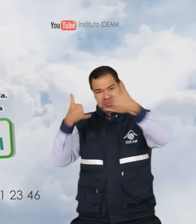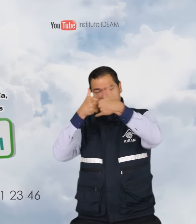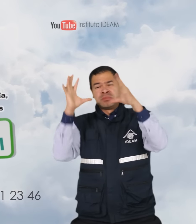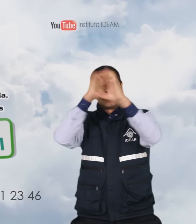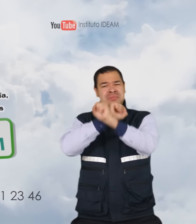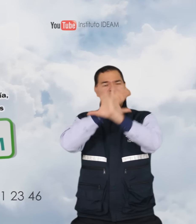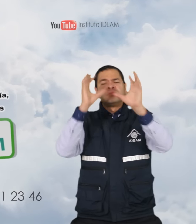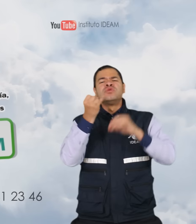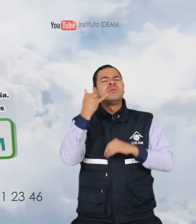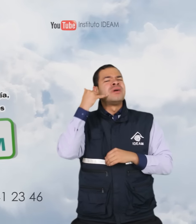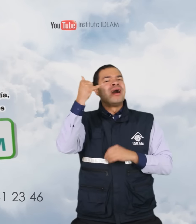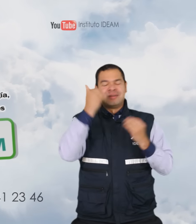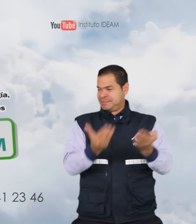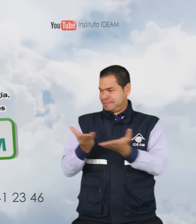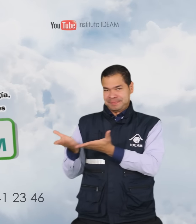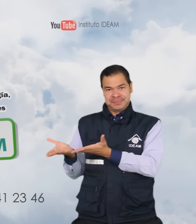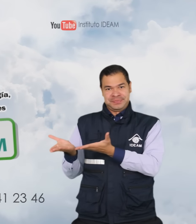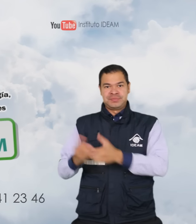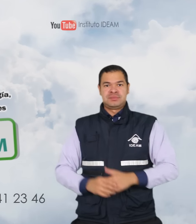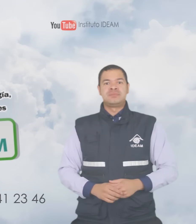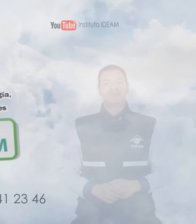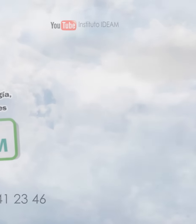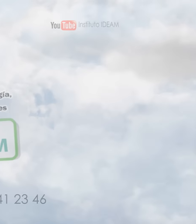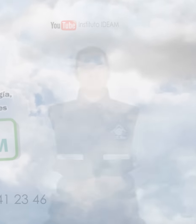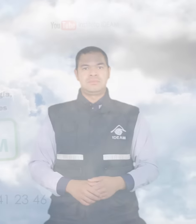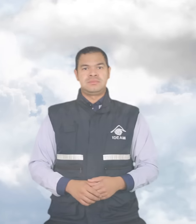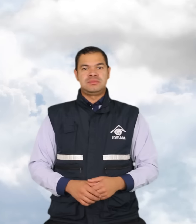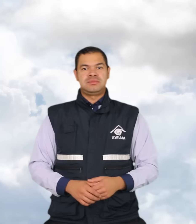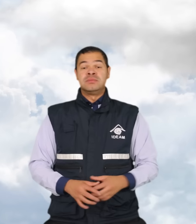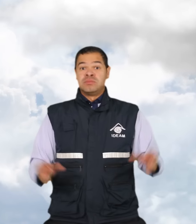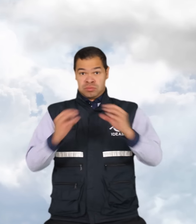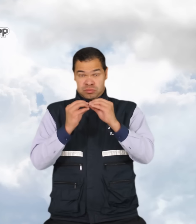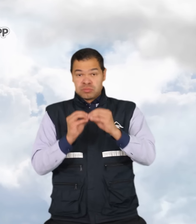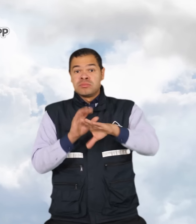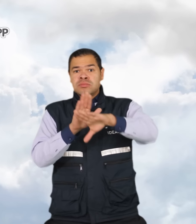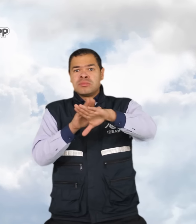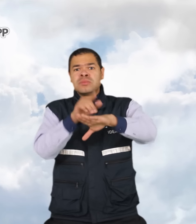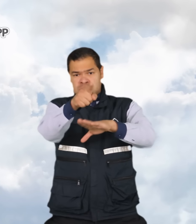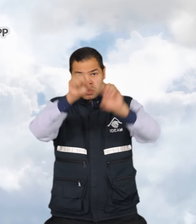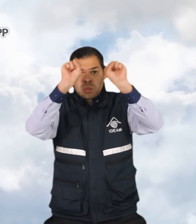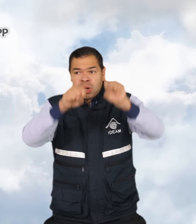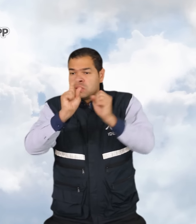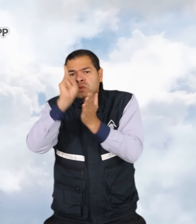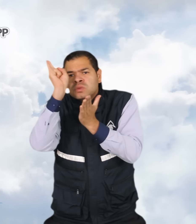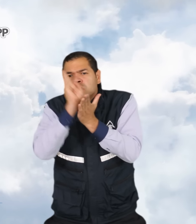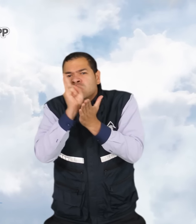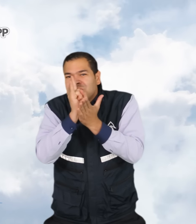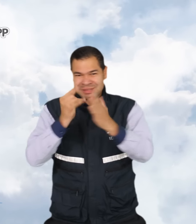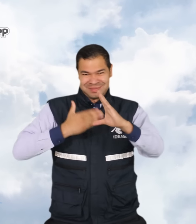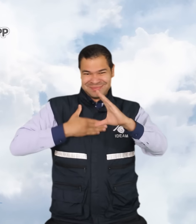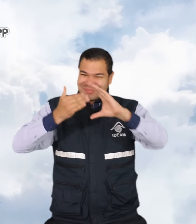a los teléfonos que aparecen en pantalla adicionalmente los invitamos a descargar nuestra